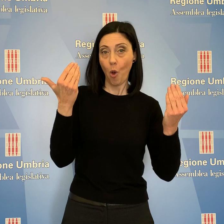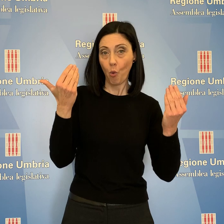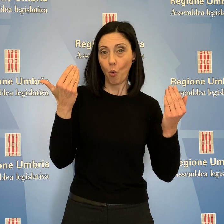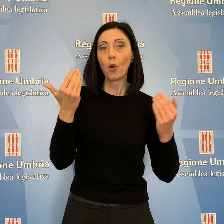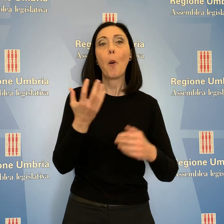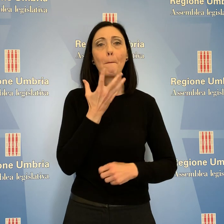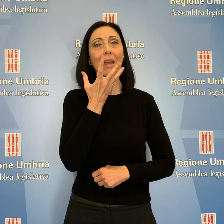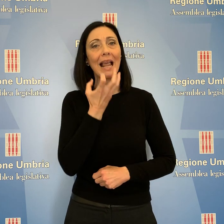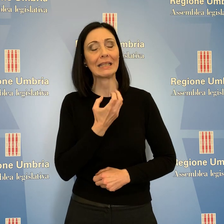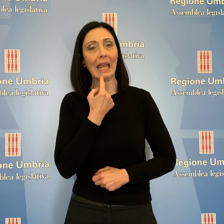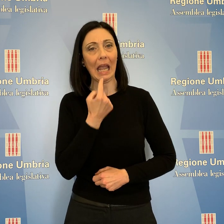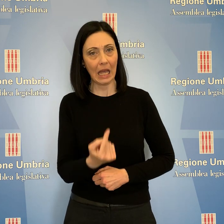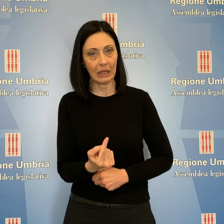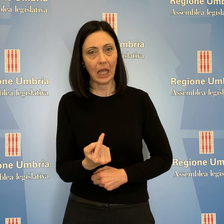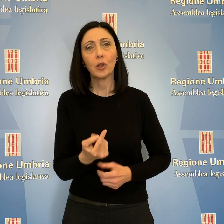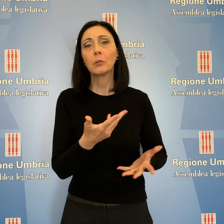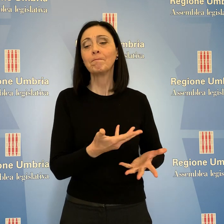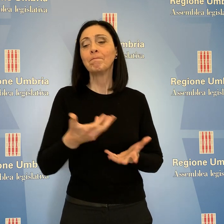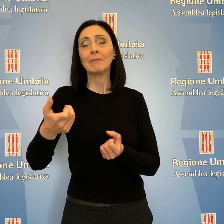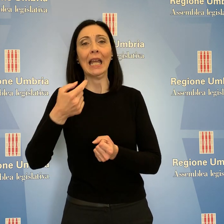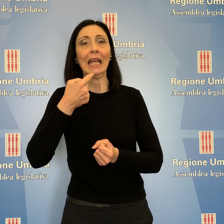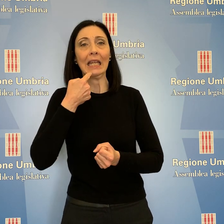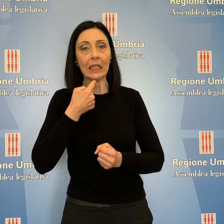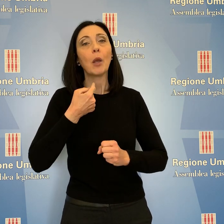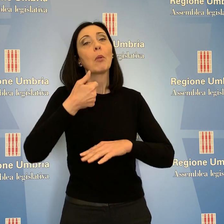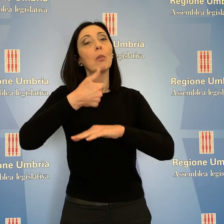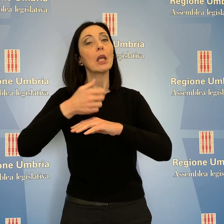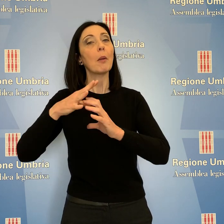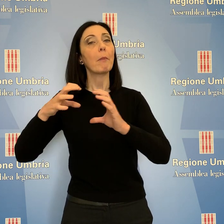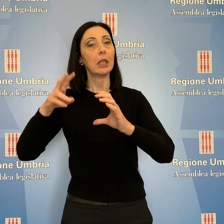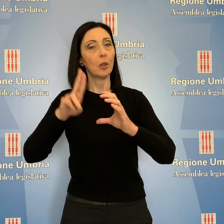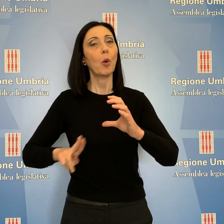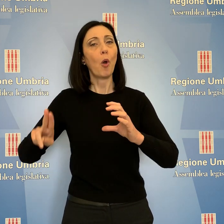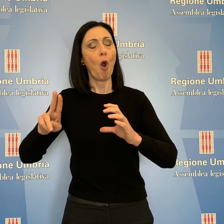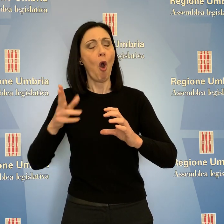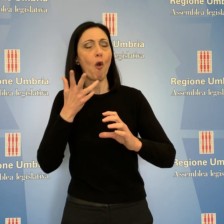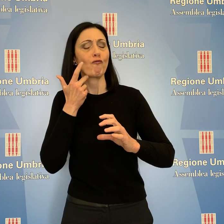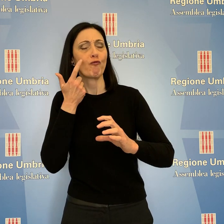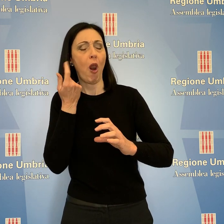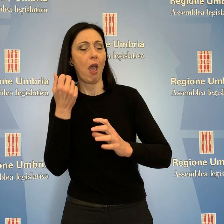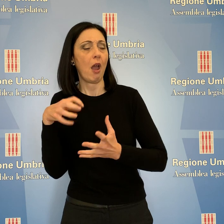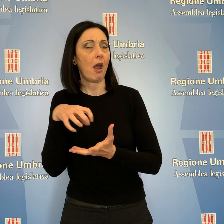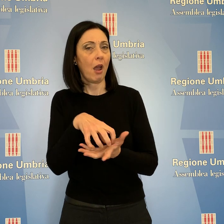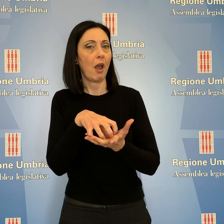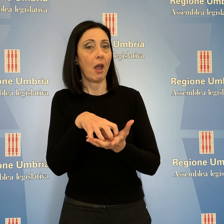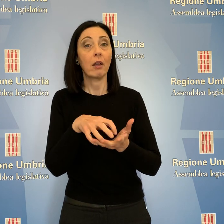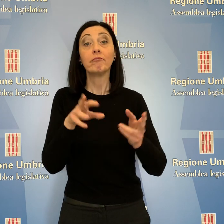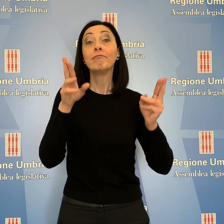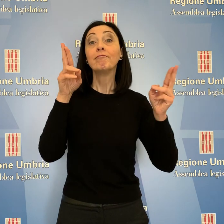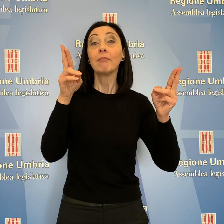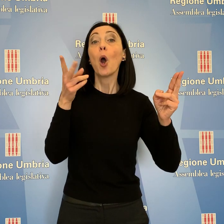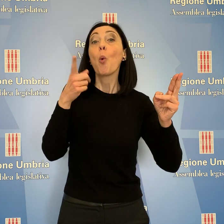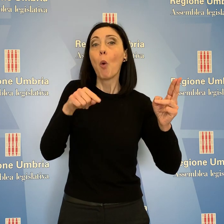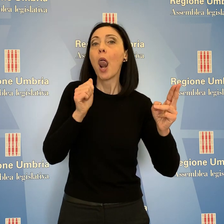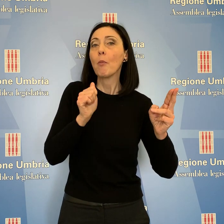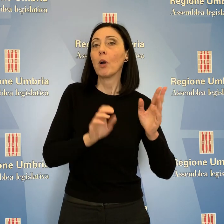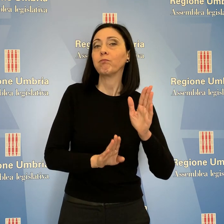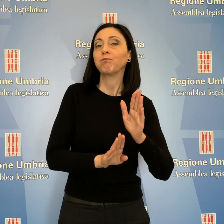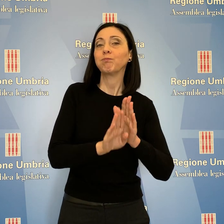che venga acquisita da imprenditori umbri o comunque interessati a investire. L'auspicio è che l'opera produca ricchezza con lo sviluppo che la